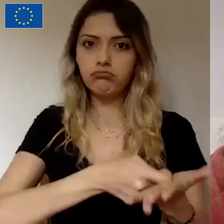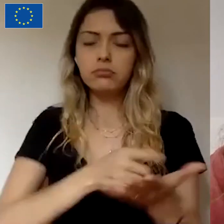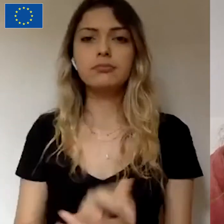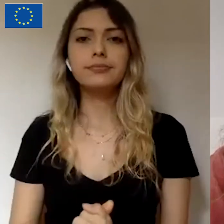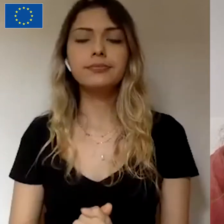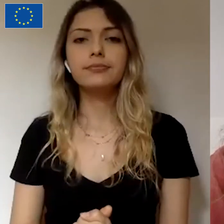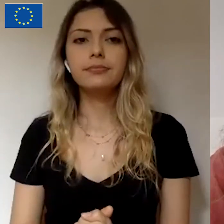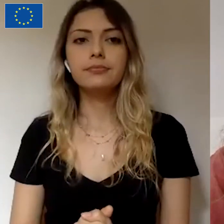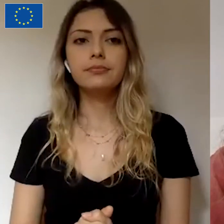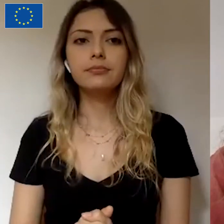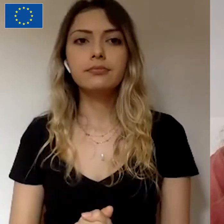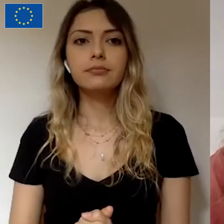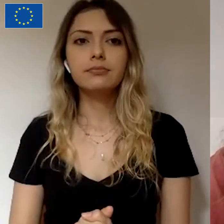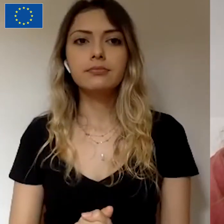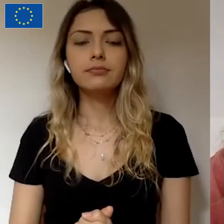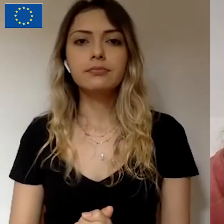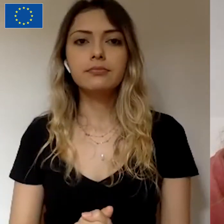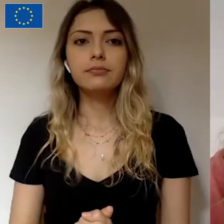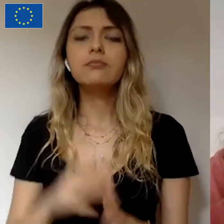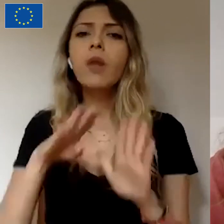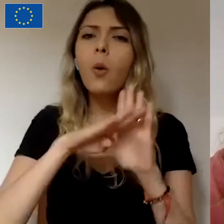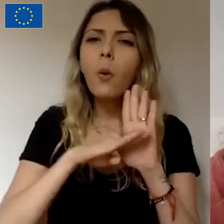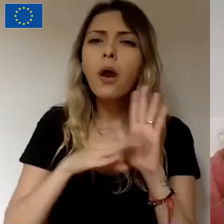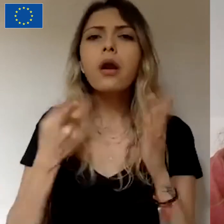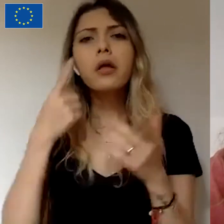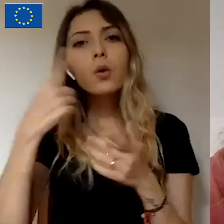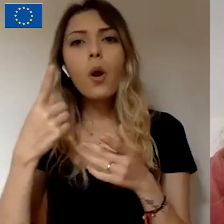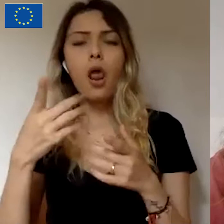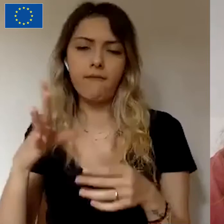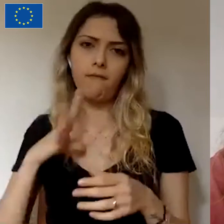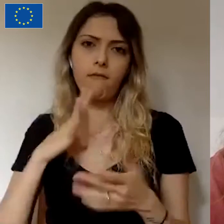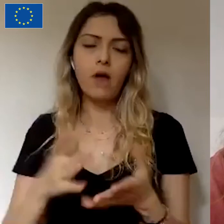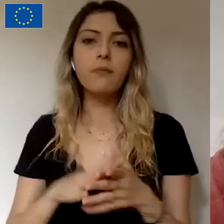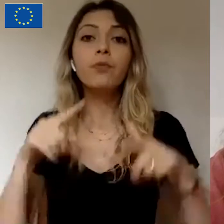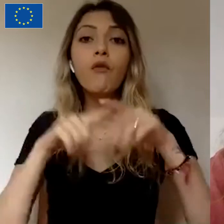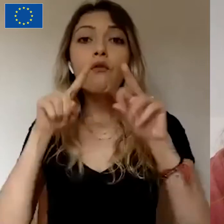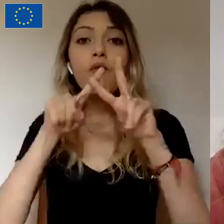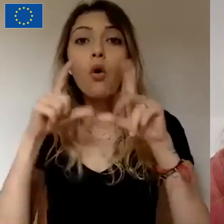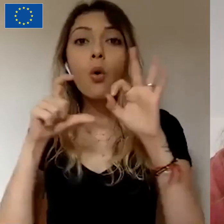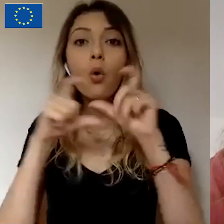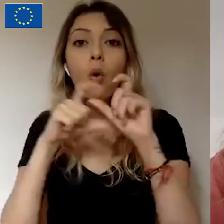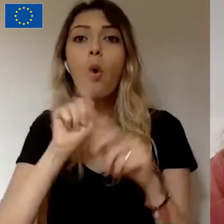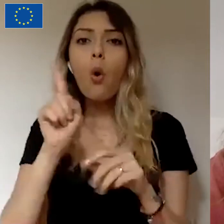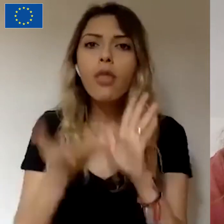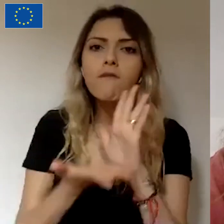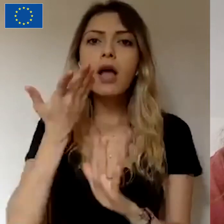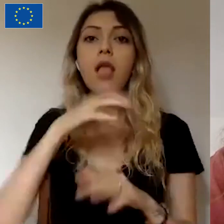Karnemiz böyle. Kategori bazına bakacak olursak Fon Google'ya ondan fazla kategoride başvuru yapabiliyorsunuz.